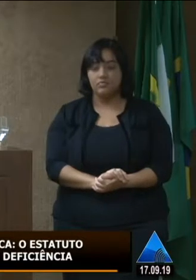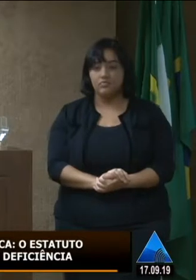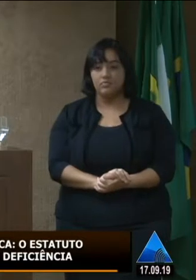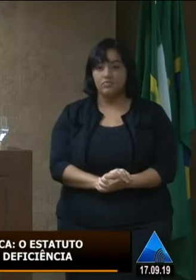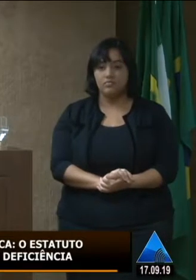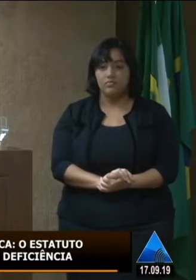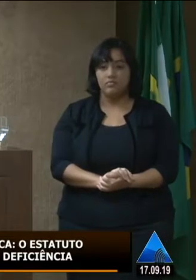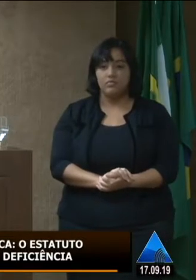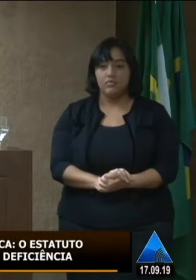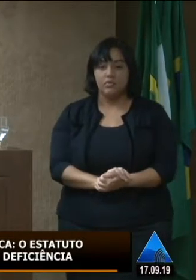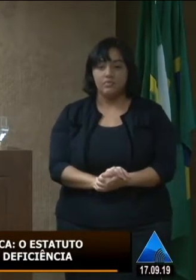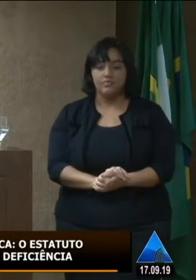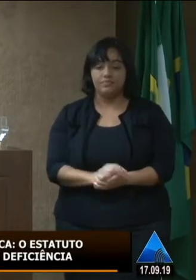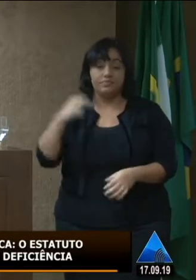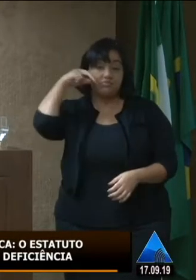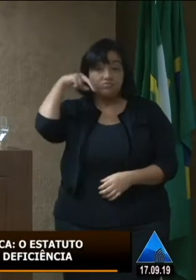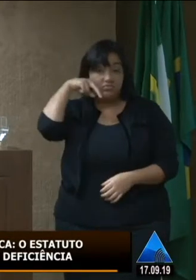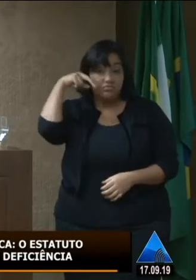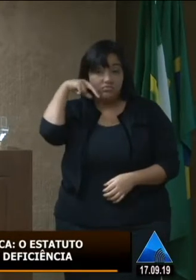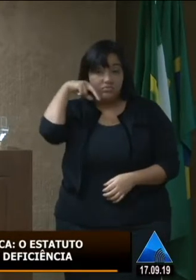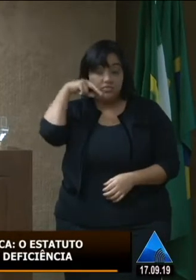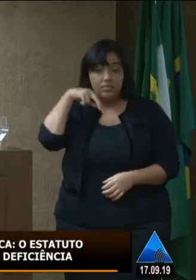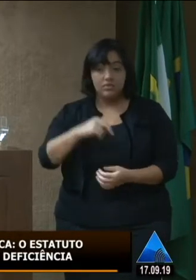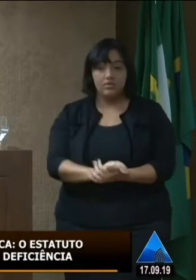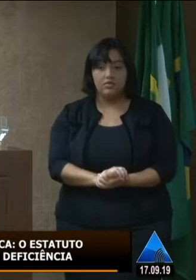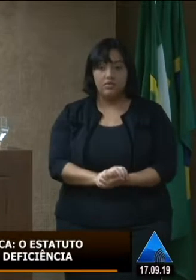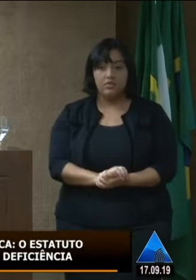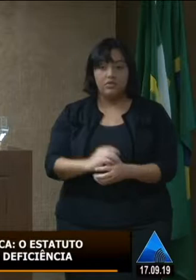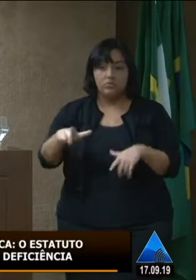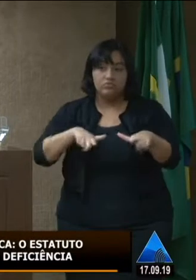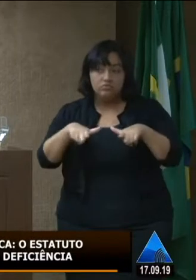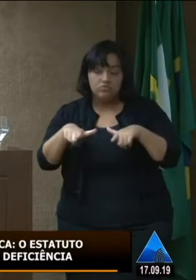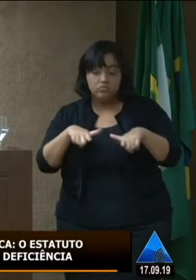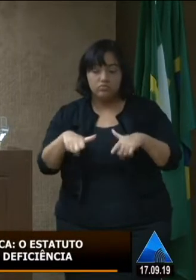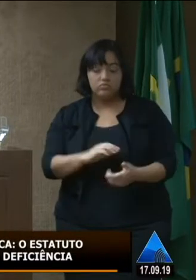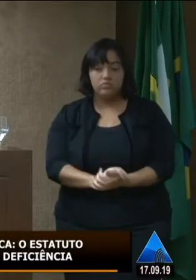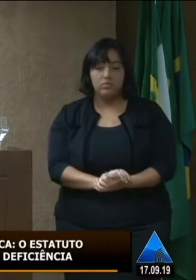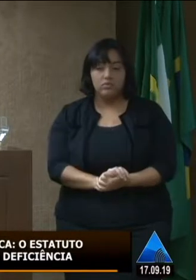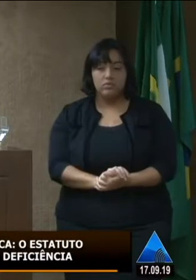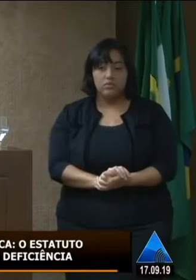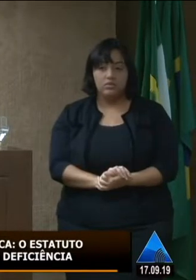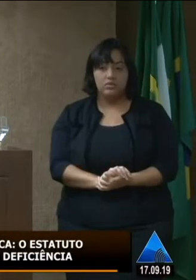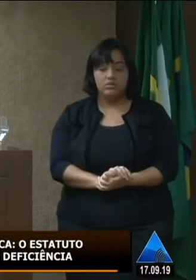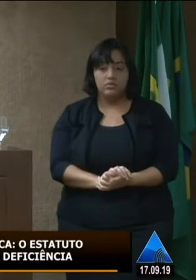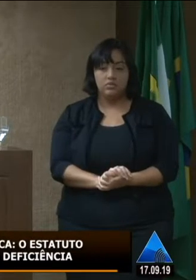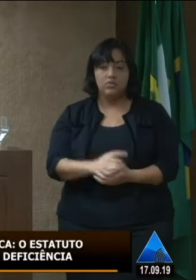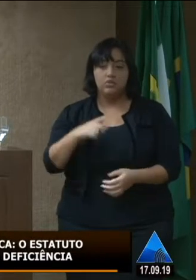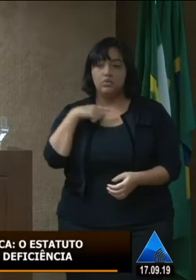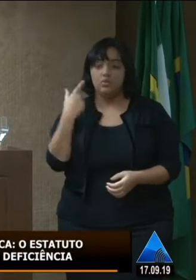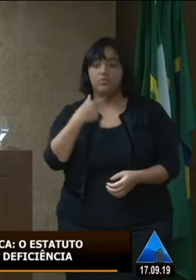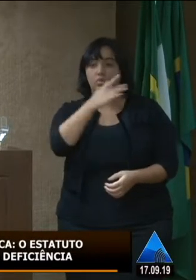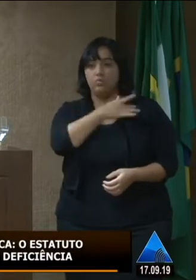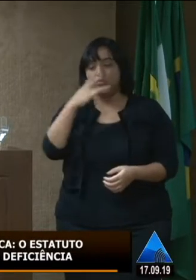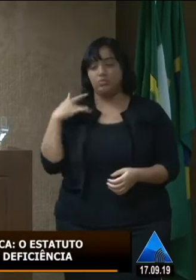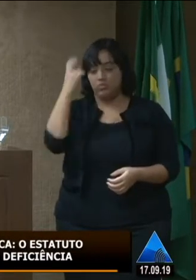queria para o município de Natal, não só por questões de tratamento, que, geralmente, você tem que ter um laudo do hospital